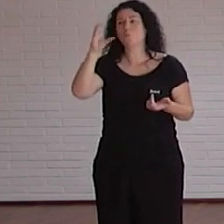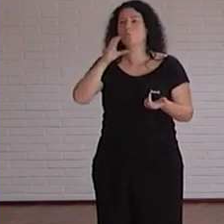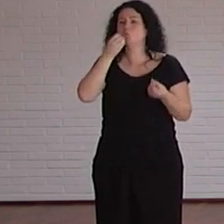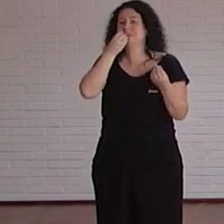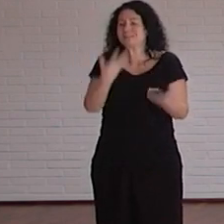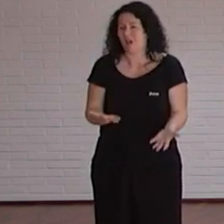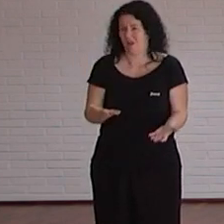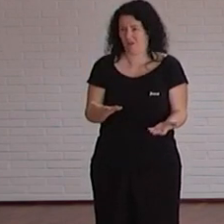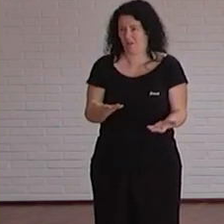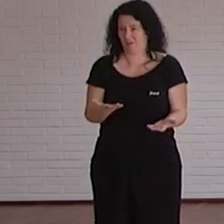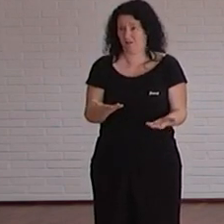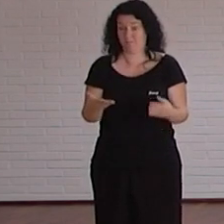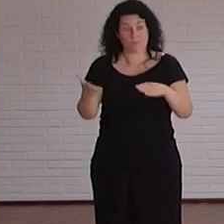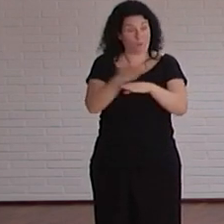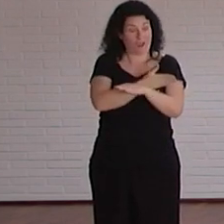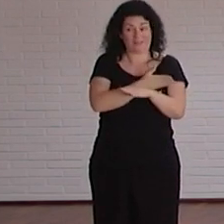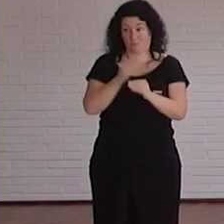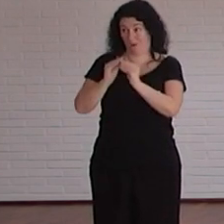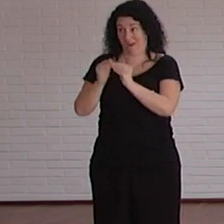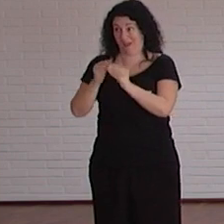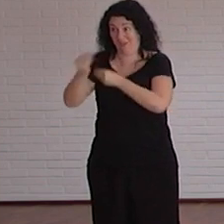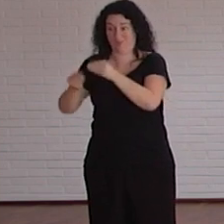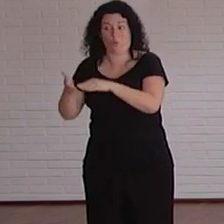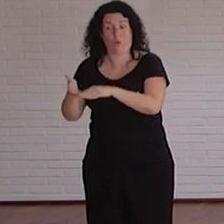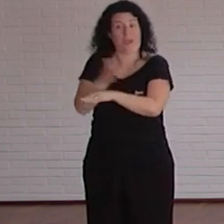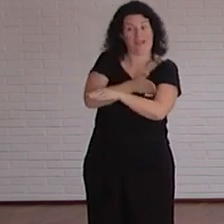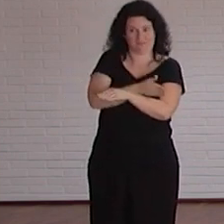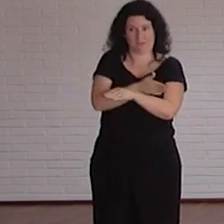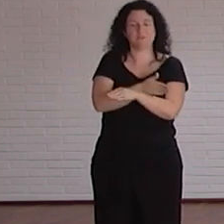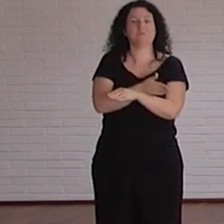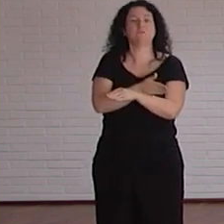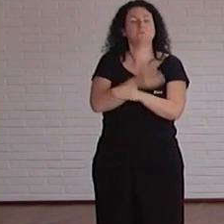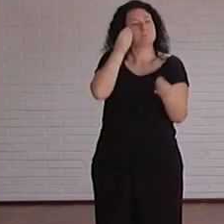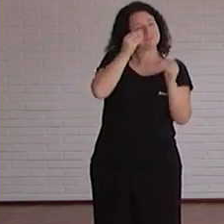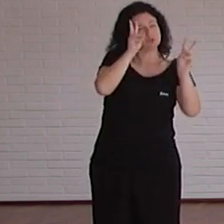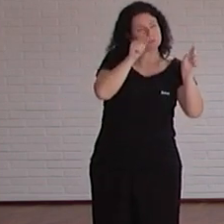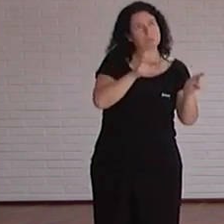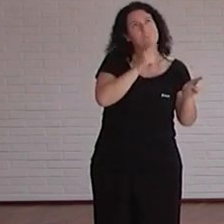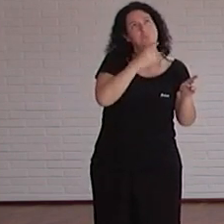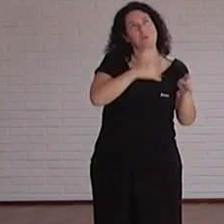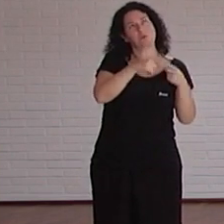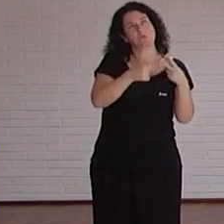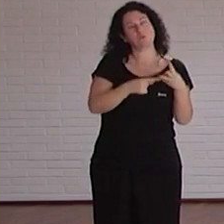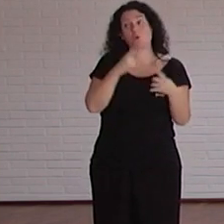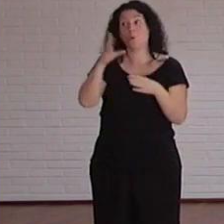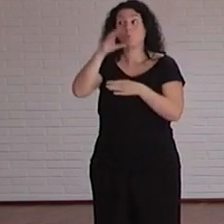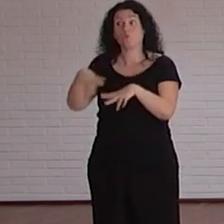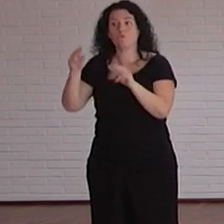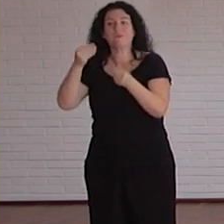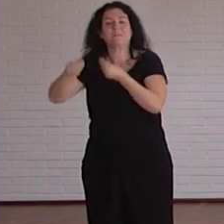pensabas antes de cuando lo ibas a hacer y cuando lo hiciste que pensaste después a ver gracias